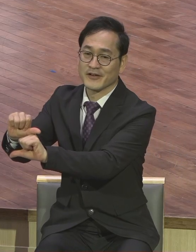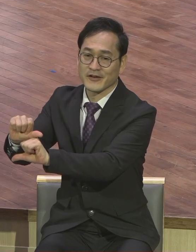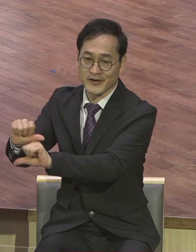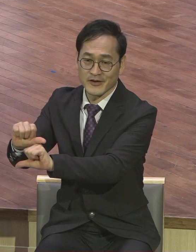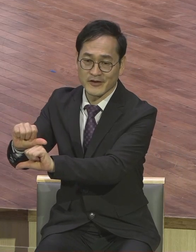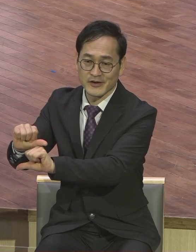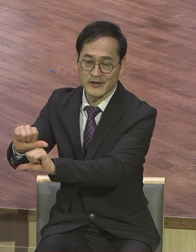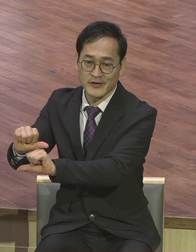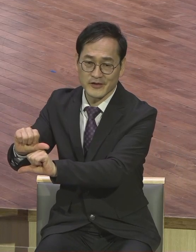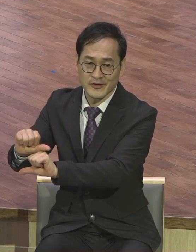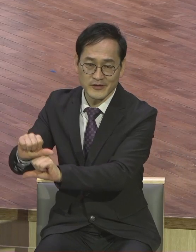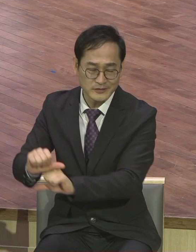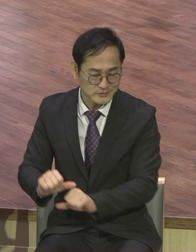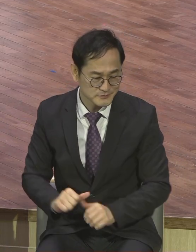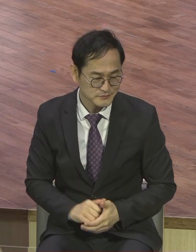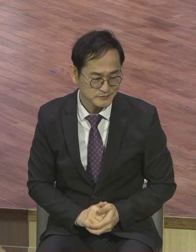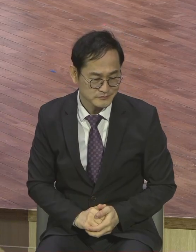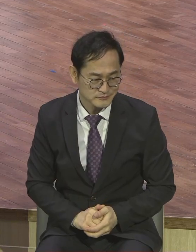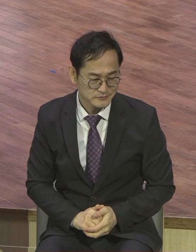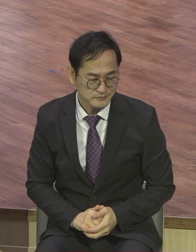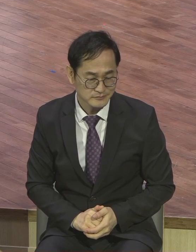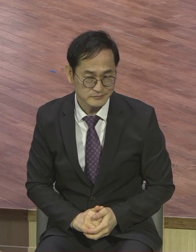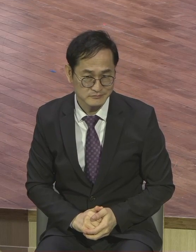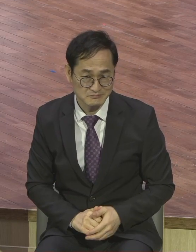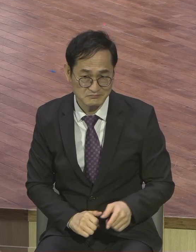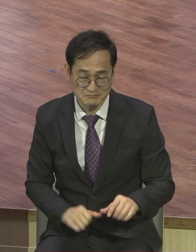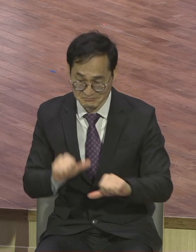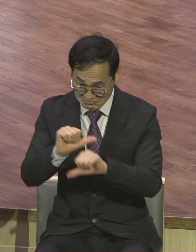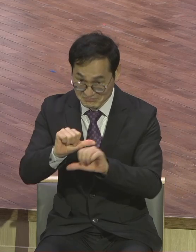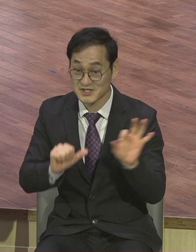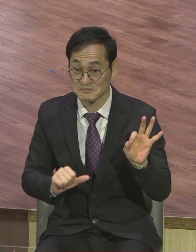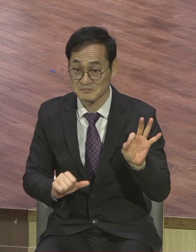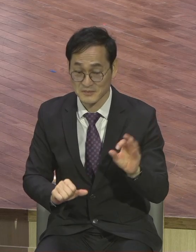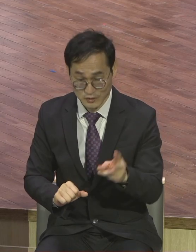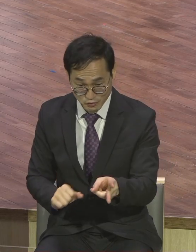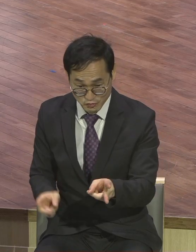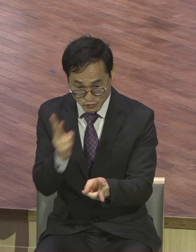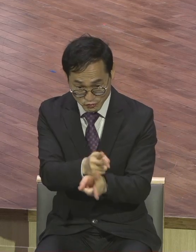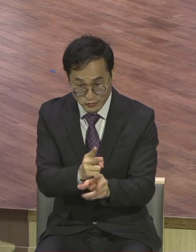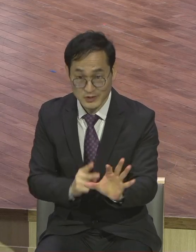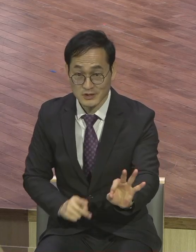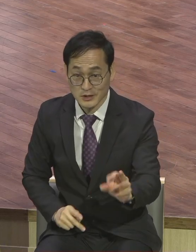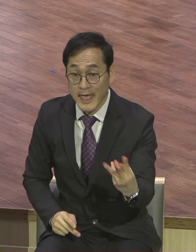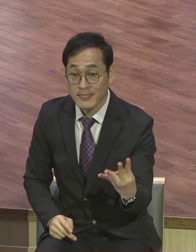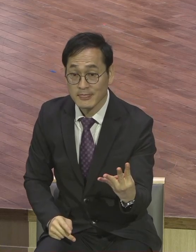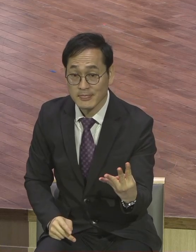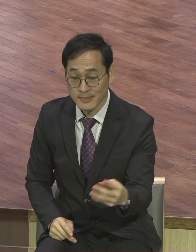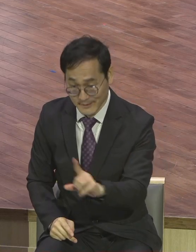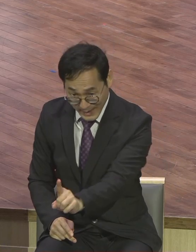다수 달란트 간 사람 열 달란트 두 달란트 네 달란트 그런데 한 달란트를